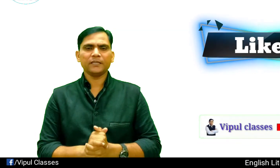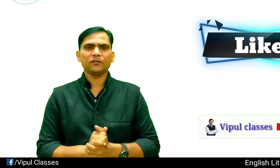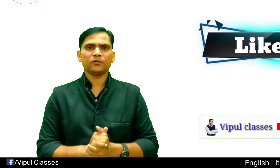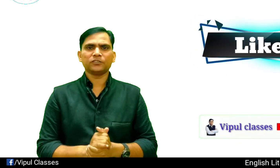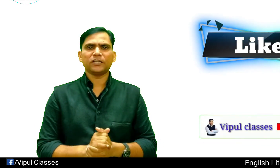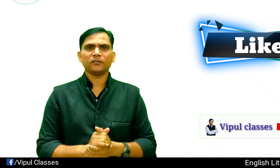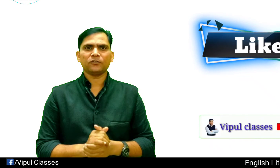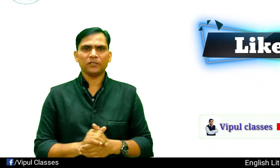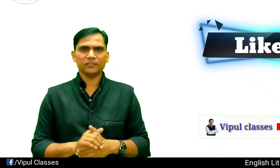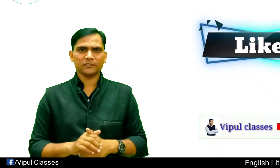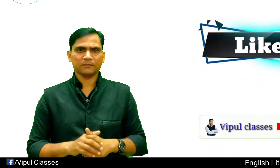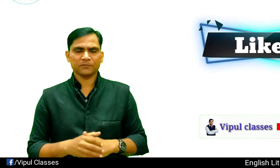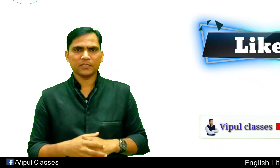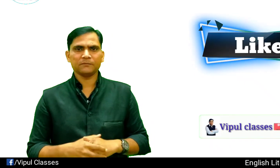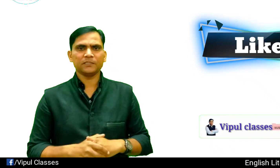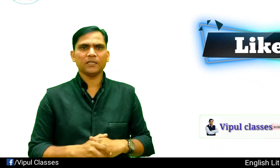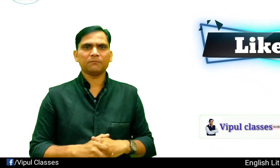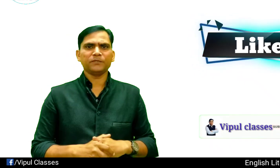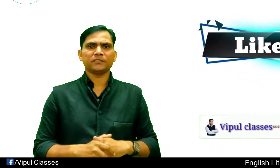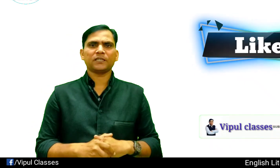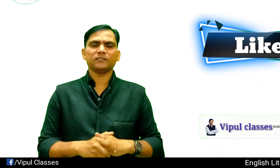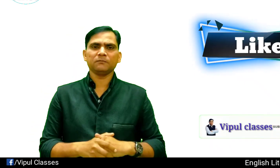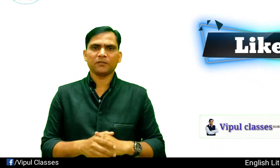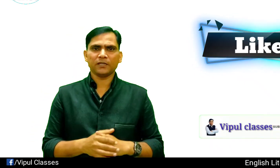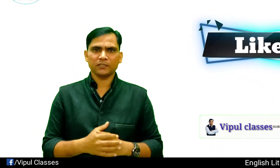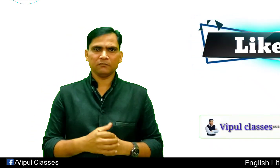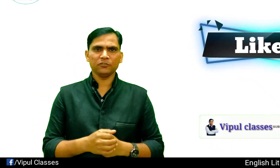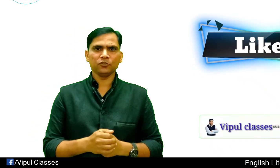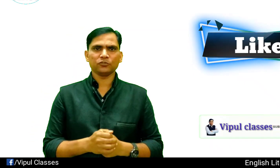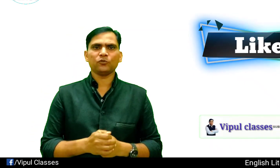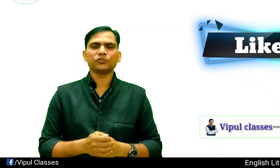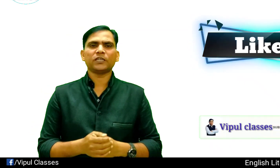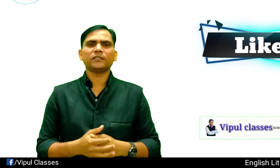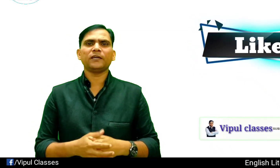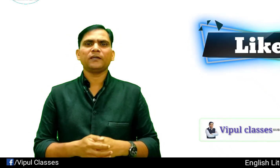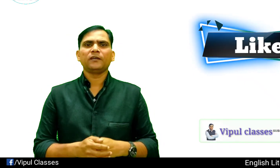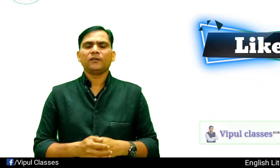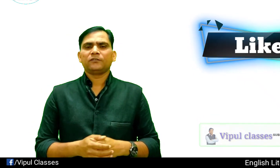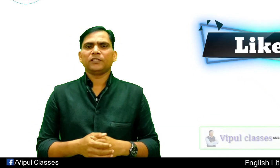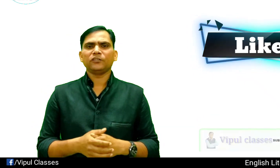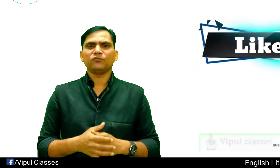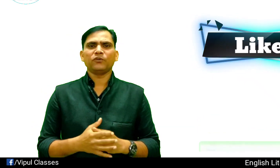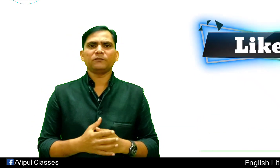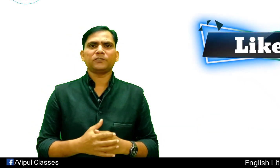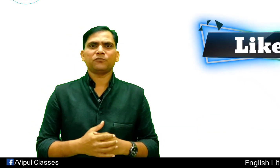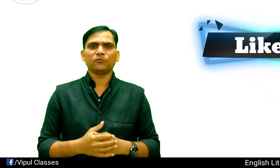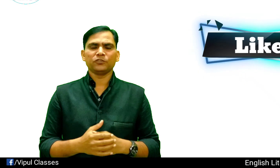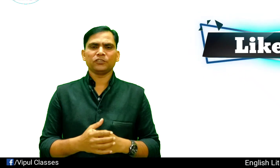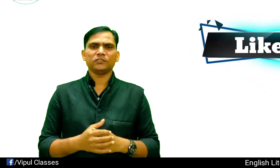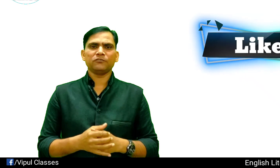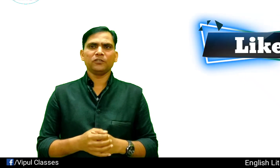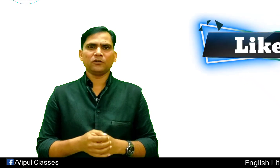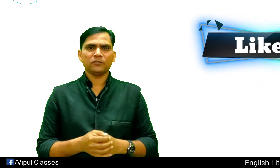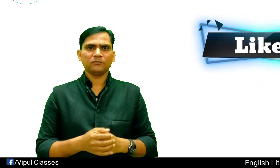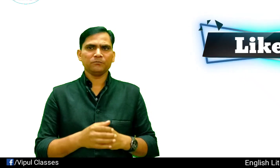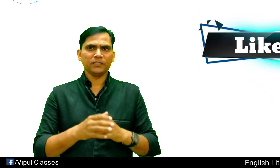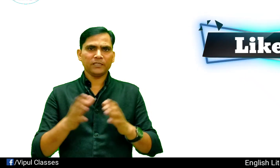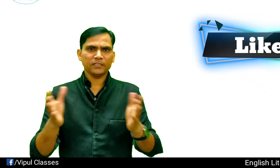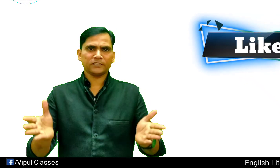क्या-के लिजे सब्सक्राइब यदि आप मेरे साथ इसी प्रकार की वीडियो और चाते हैं थेंक यू वेरी मच पर वोचिंग दिस वीडियो बिलते हैं